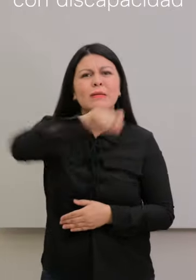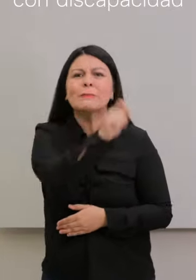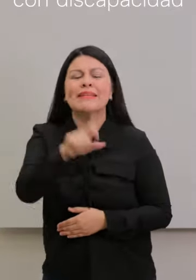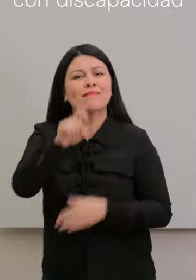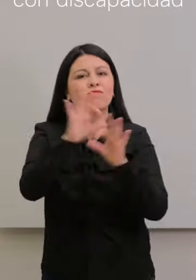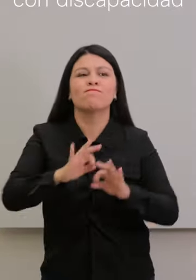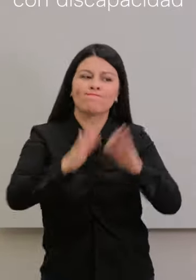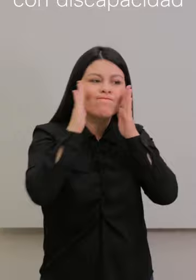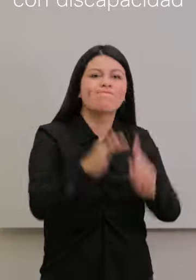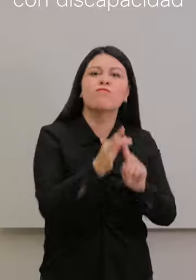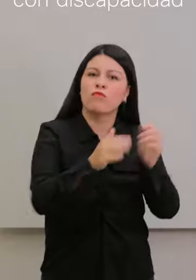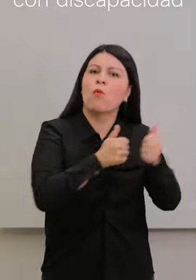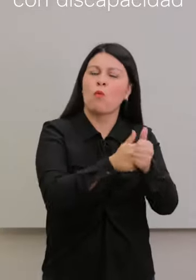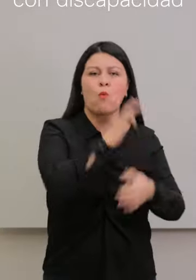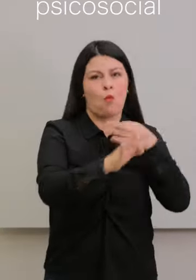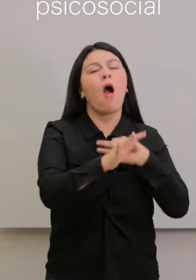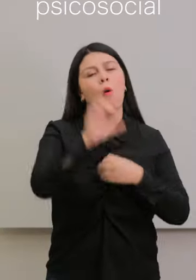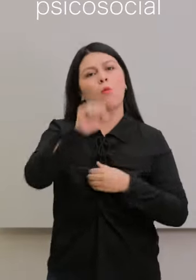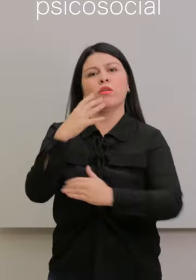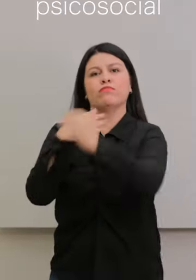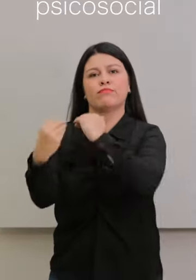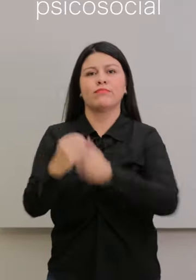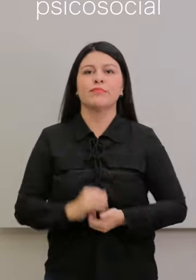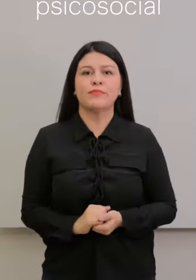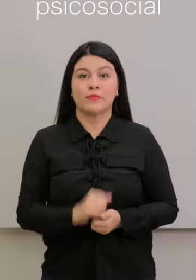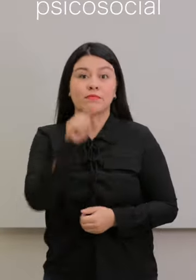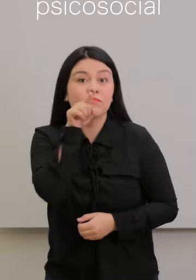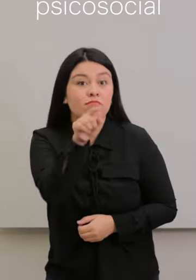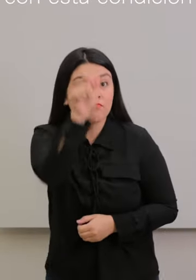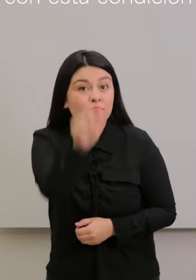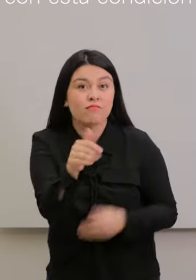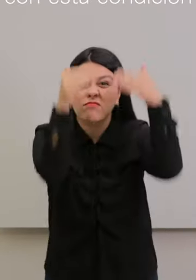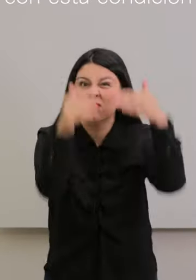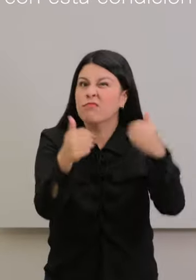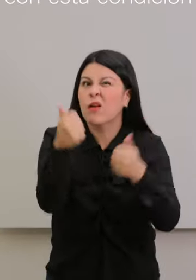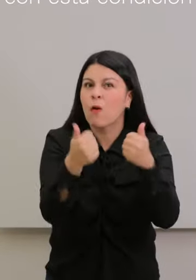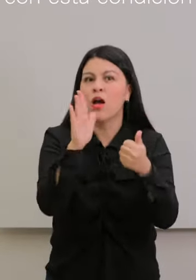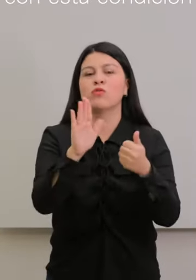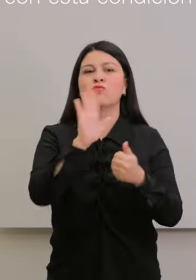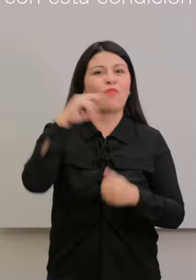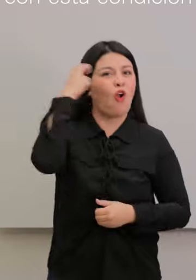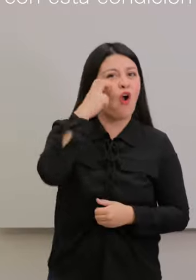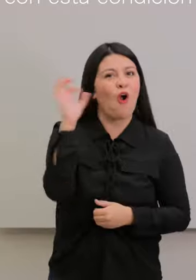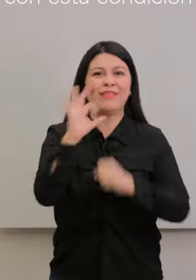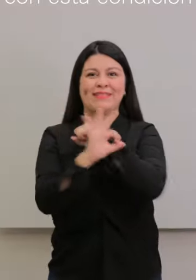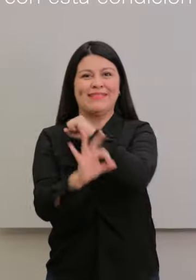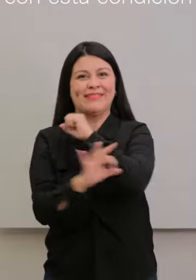eres una persona con discapacidad cognitiva o psicosocial, o tienes a tu cuidado a alguien con esa condición,